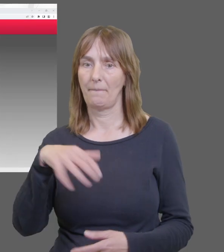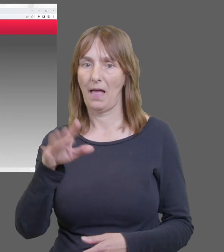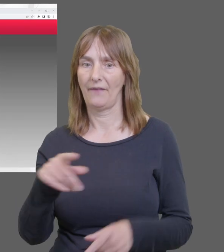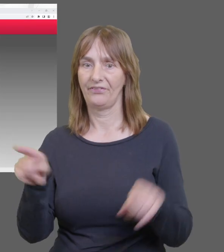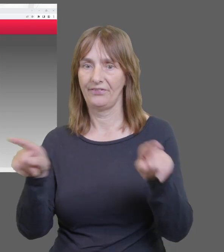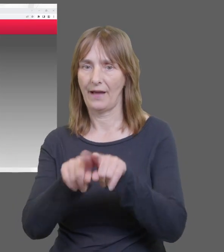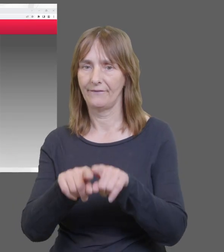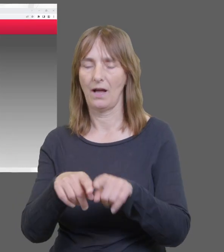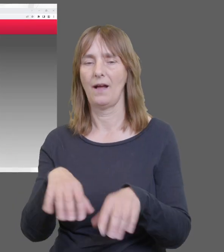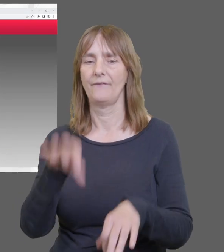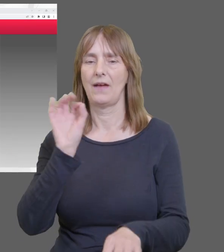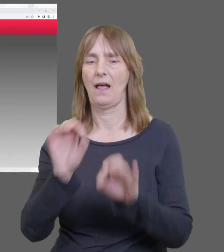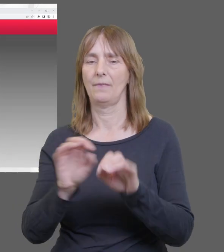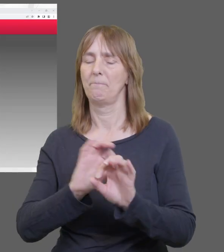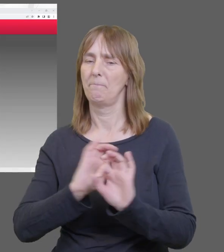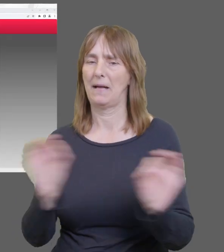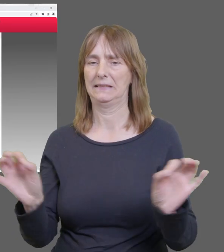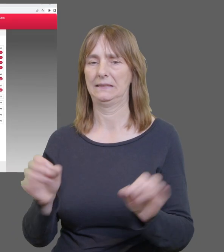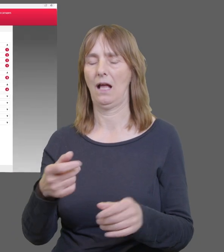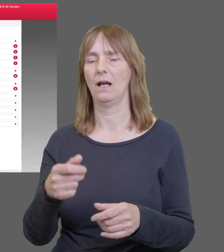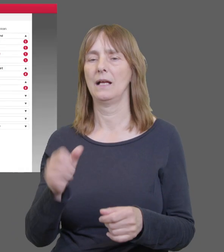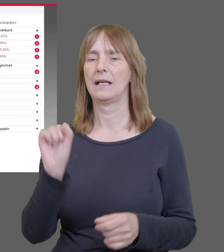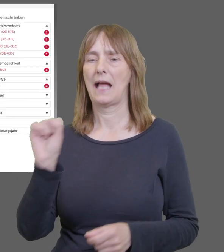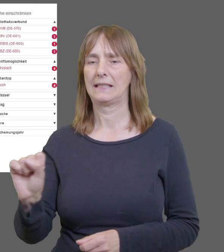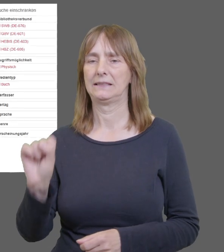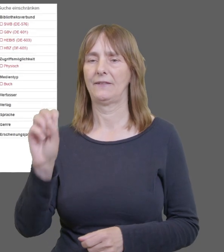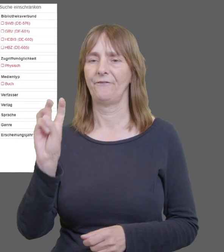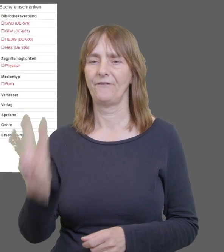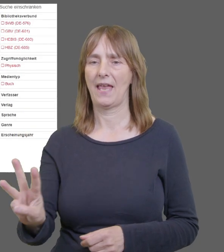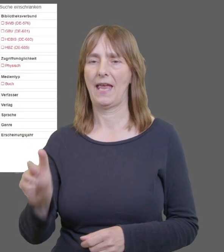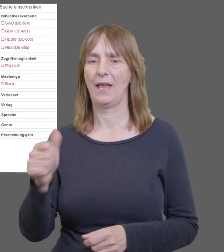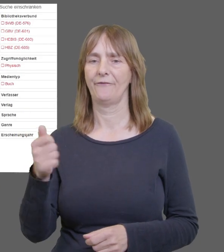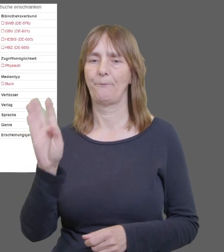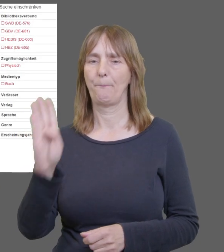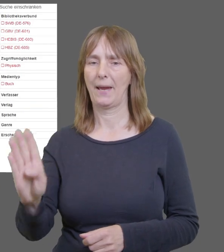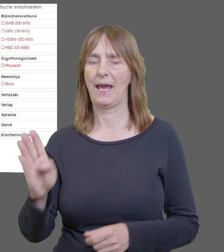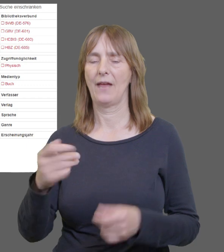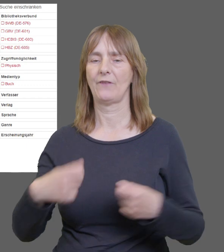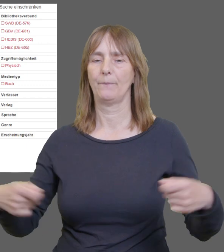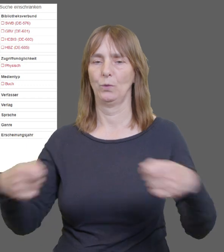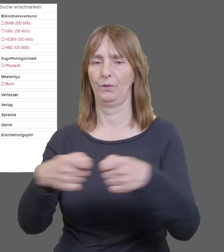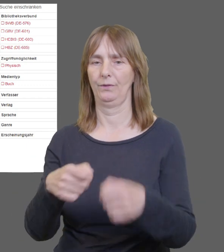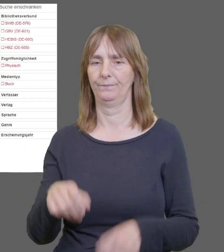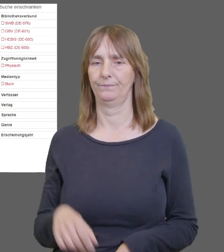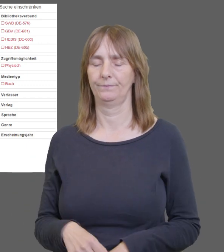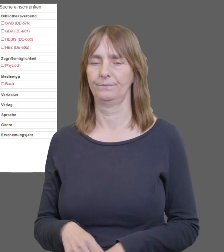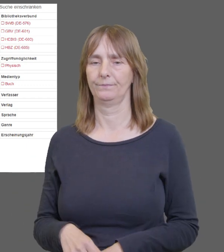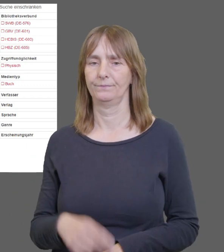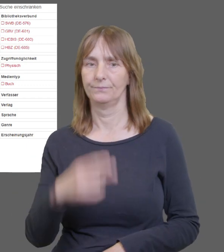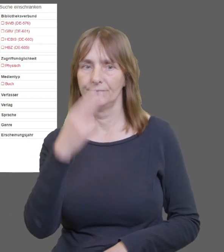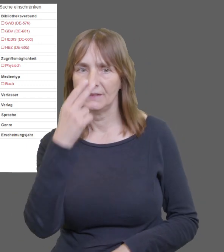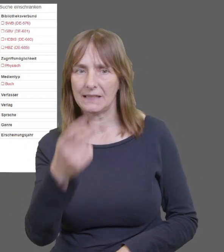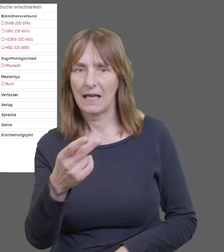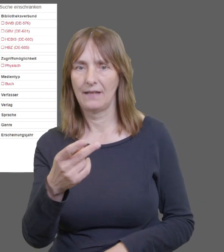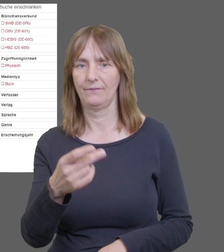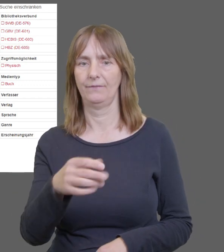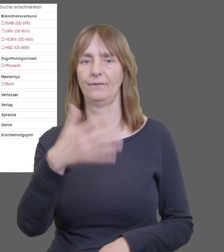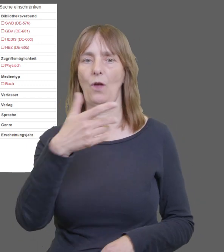mehrere Treffer für einen gesuchten Titel erzielt haben, ist es am besten Sie wählen, falls vorhanden, primär den Treffer im SWB